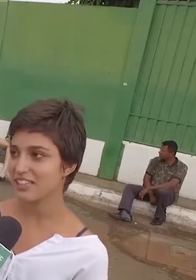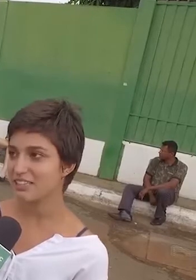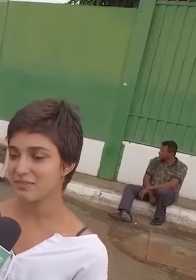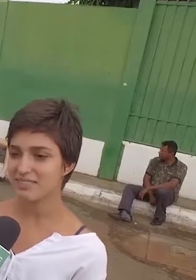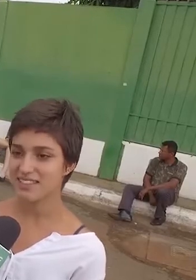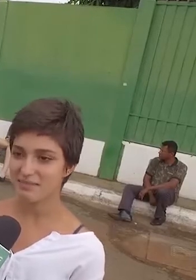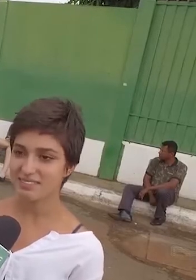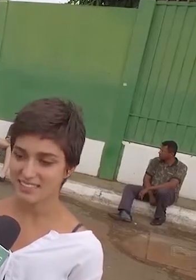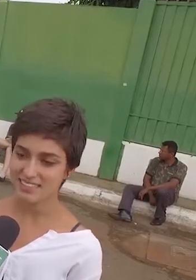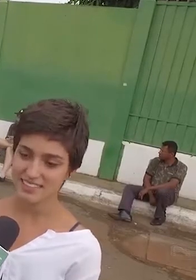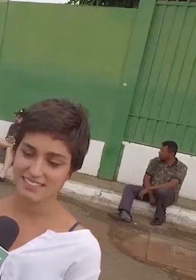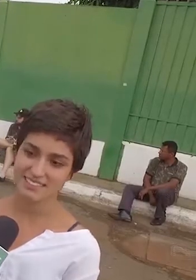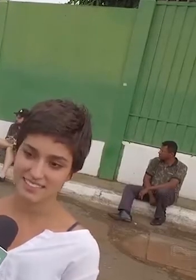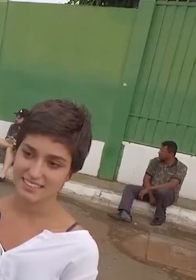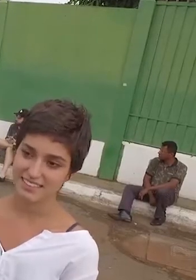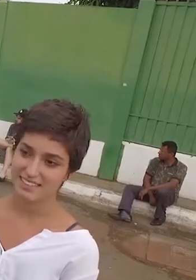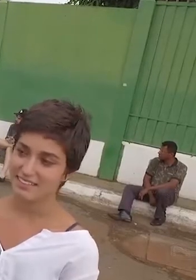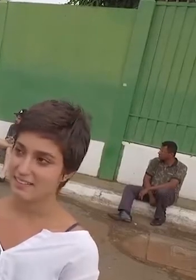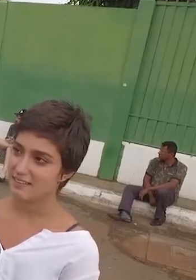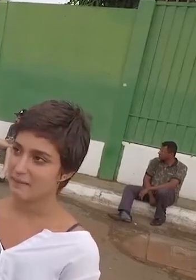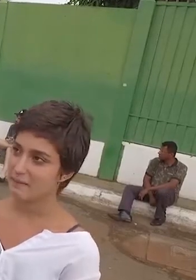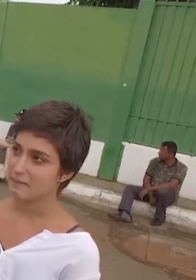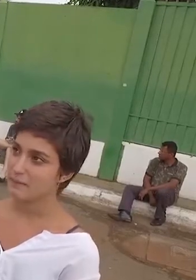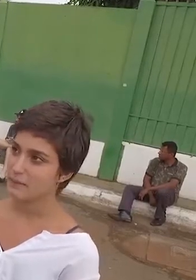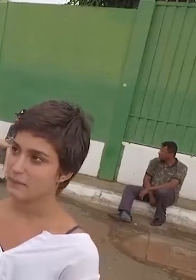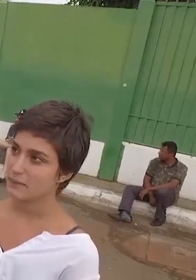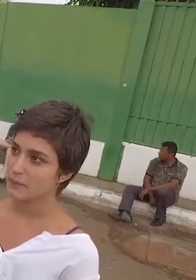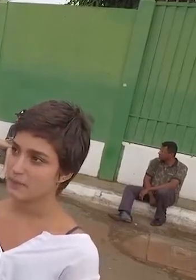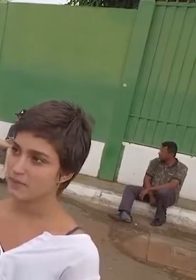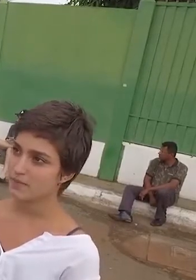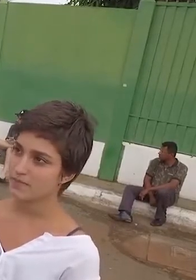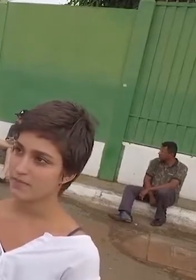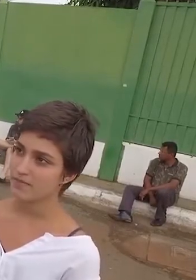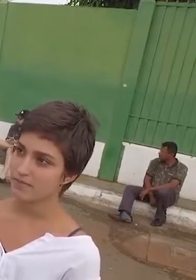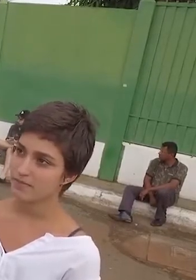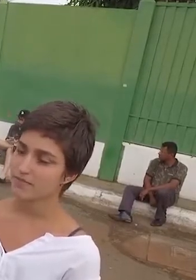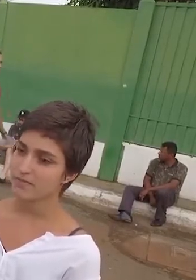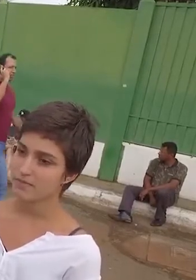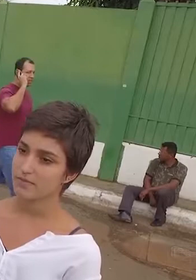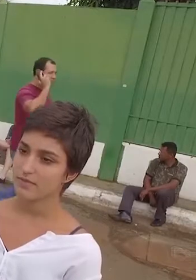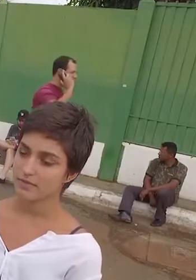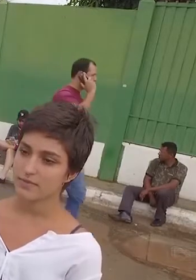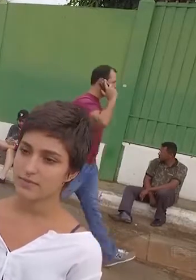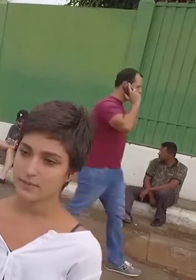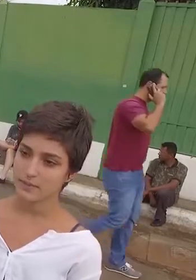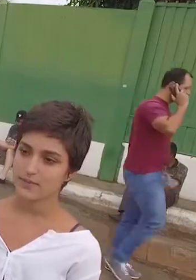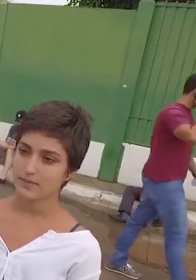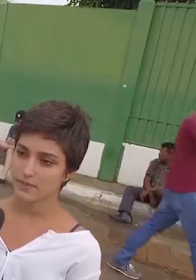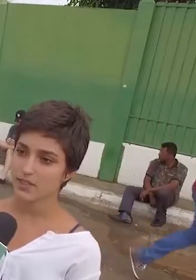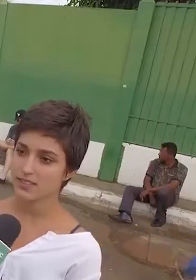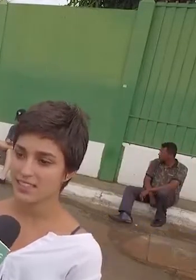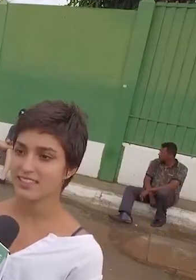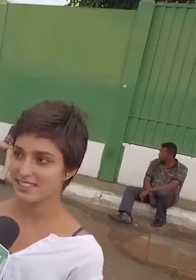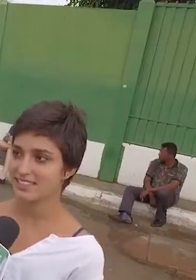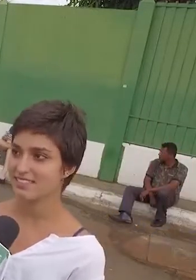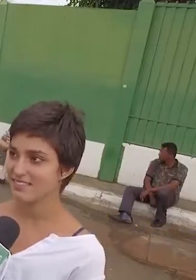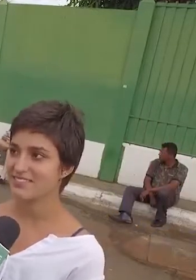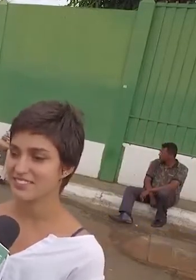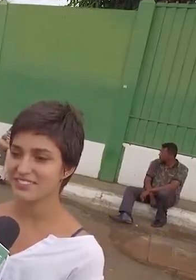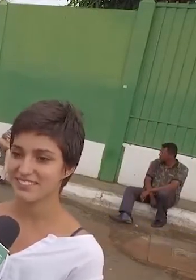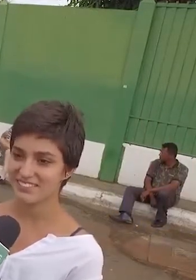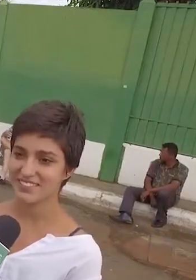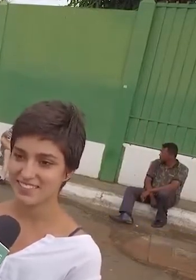muita gente mas estava muito organizado e a expectativa é para a próxima semana você vai aproveitar esse tempo para estudar? com certeza